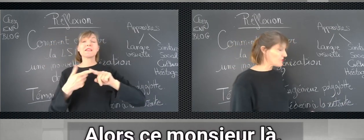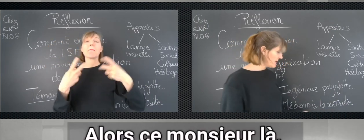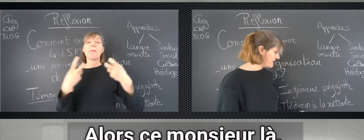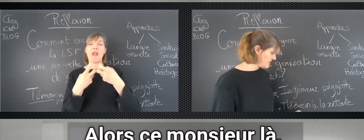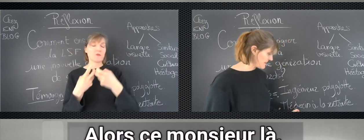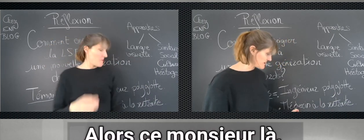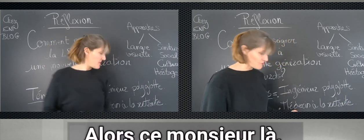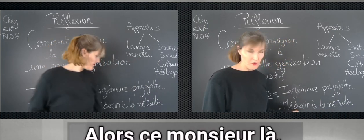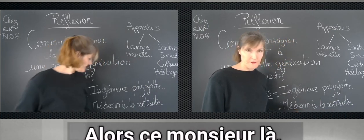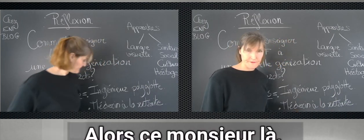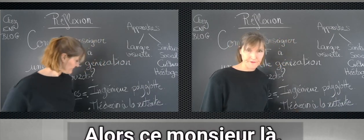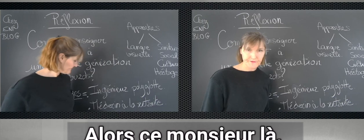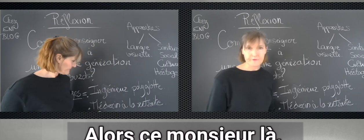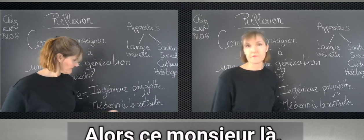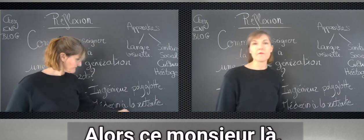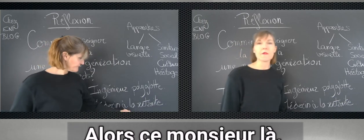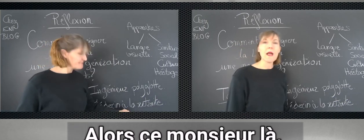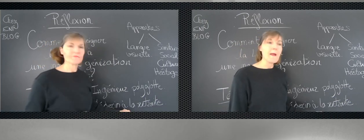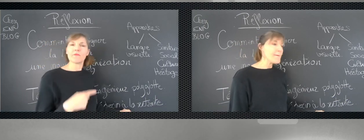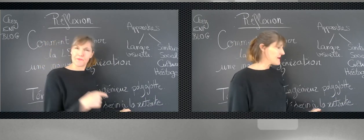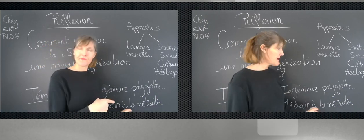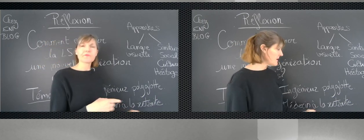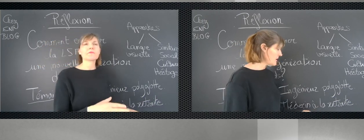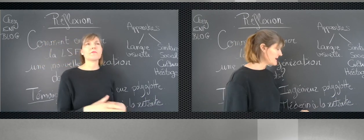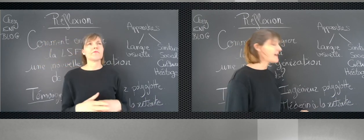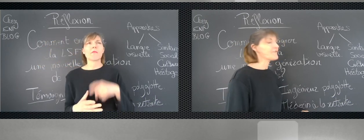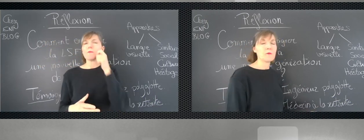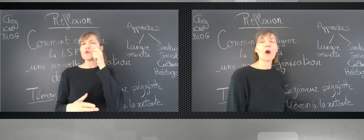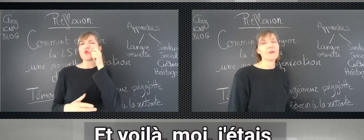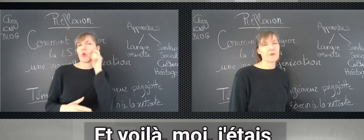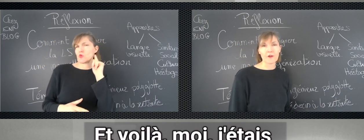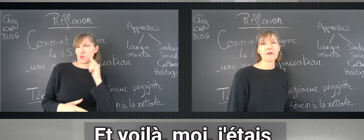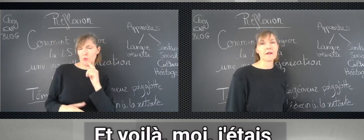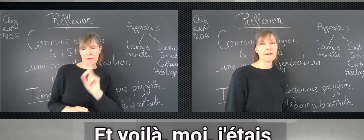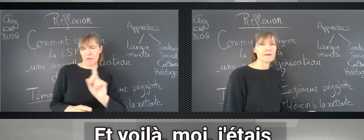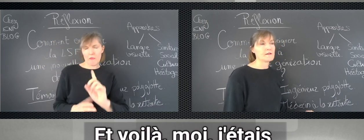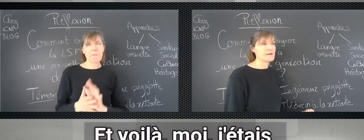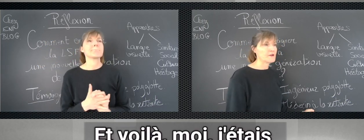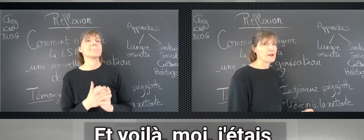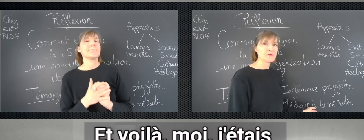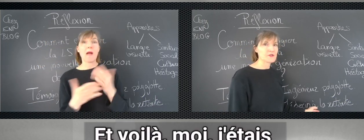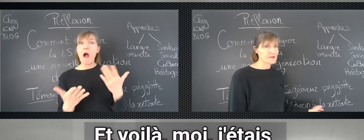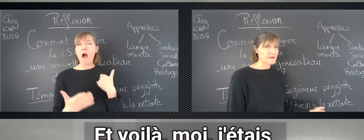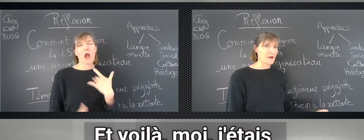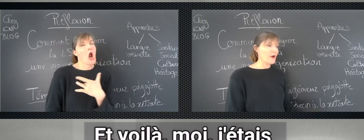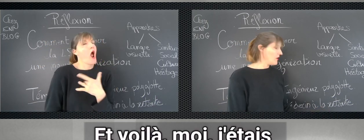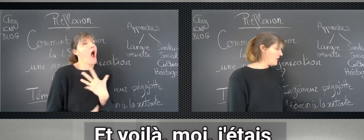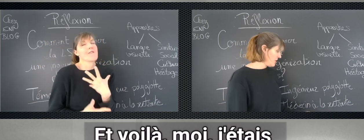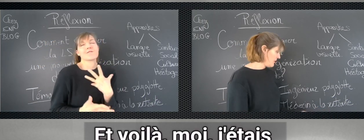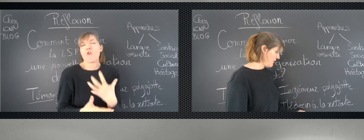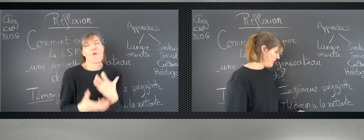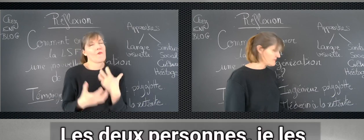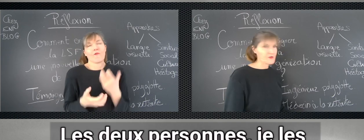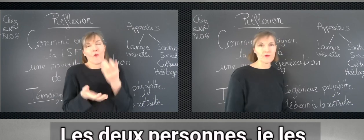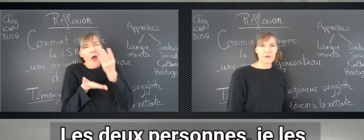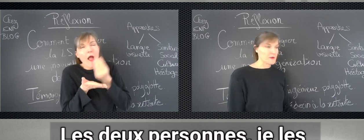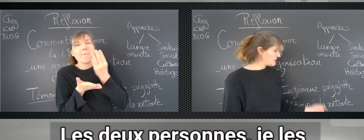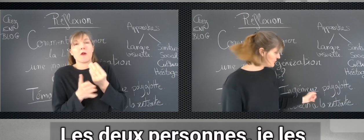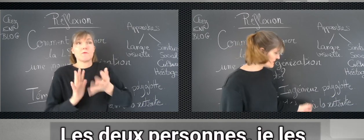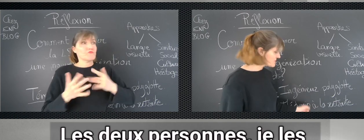-là, il n'est pas sûr, mais il a vraiment à cœur. Et voilà, moi, j'étais en visio. Les deux personnes,